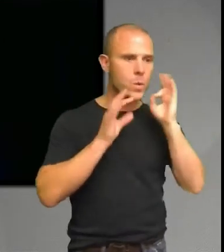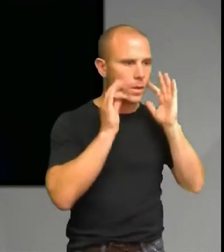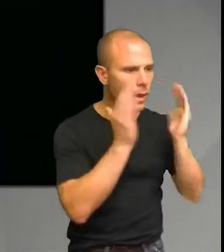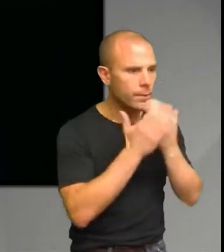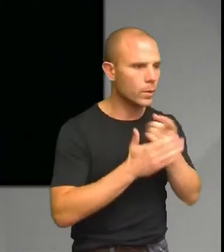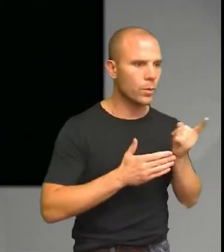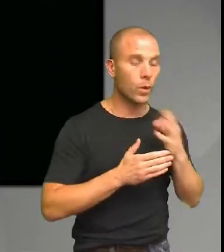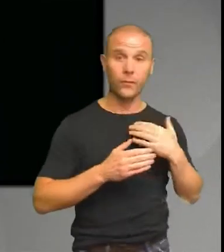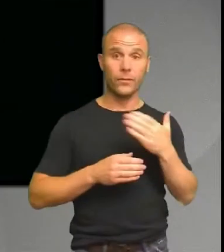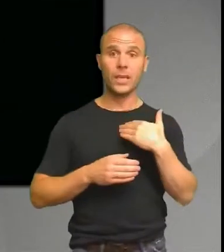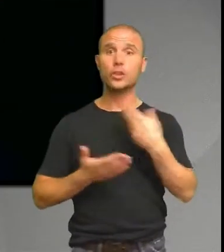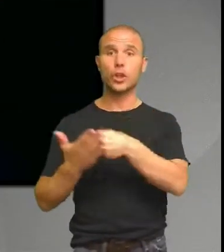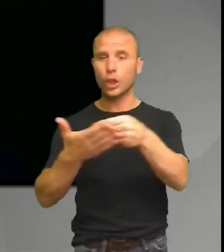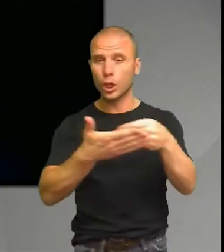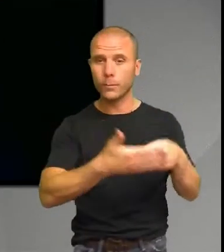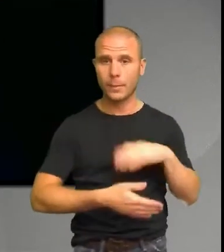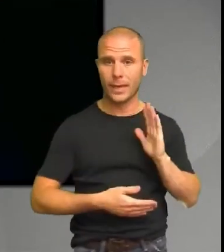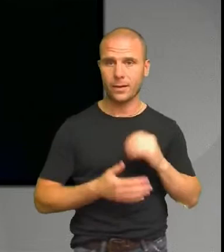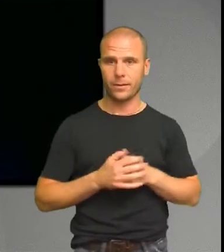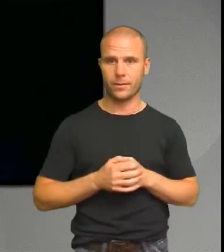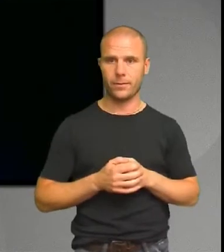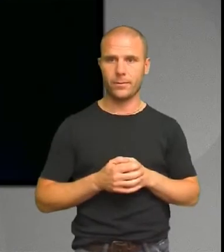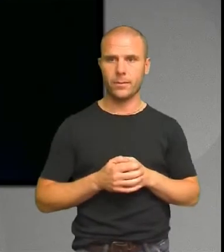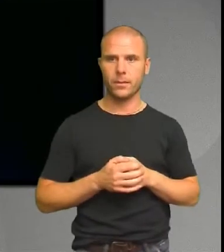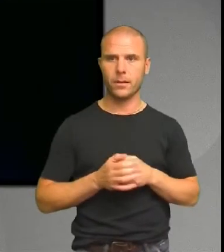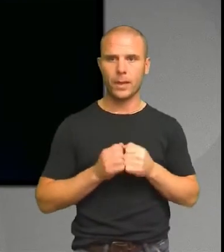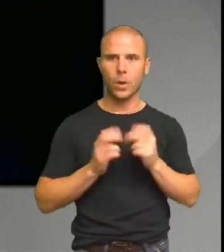Samtidigt vet vi att det handlar om, vi visar ett hot om miljökollaps.